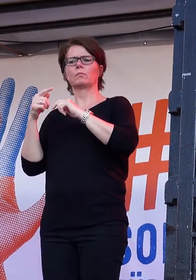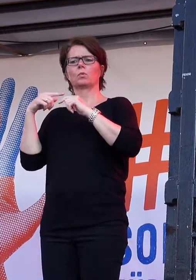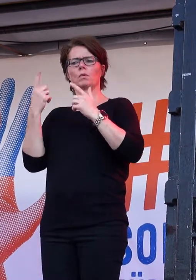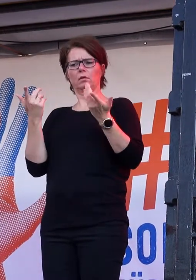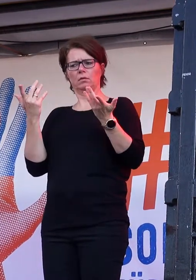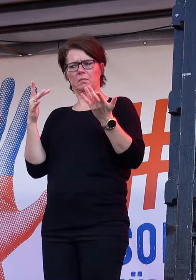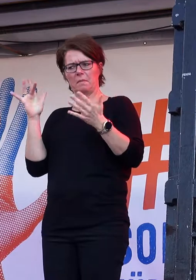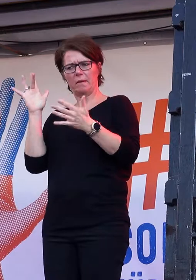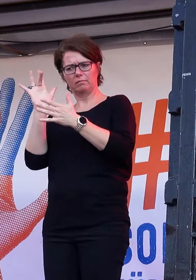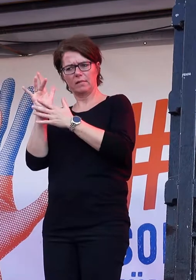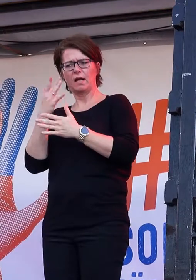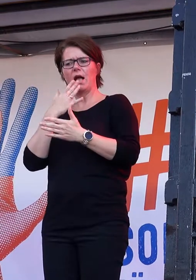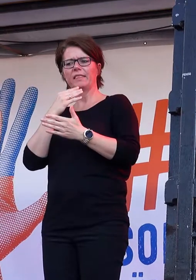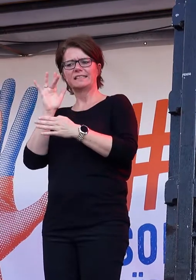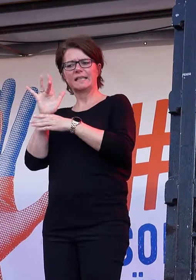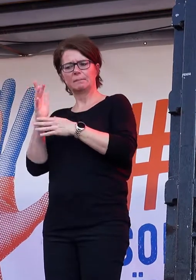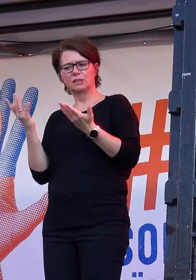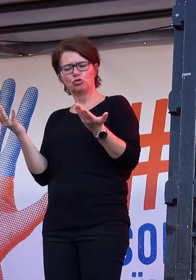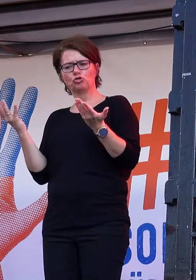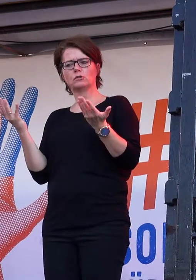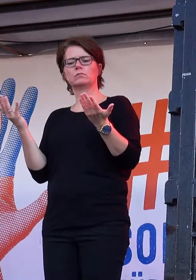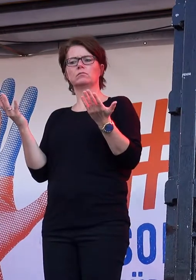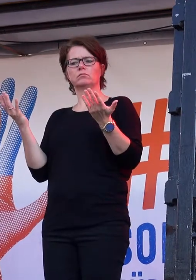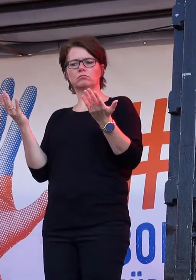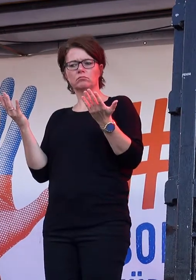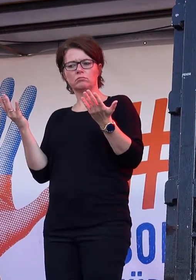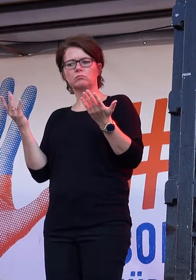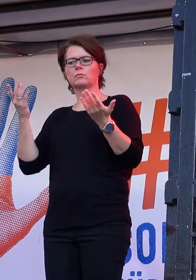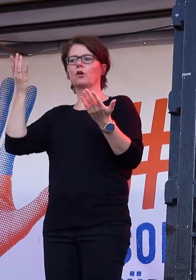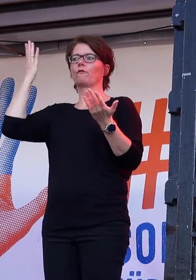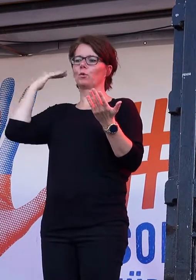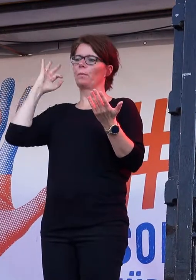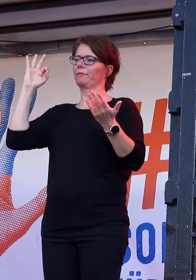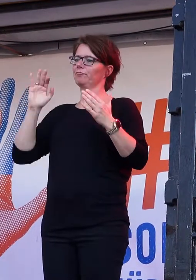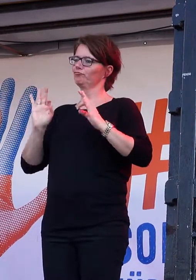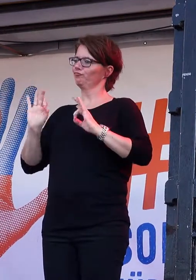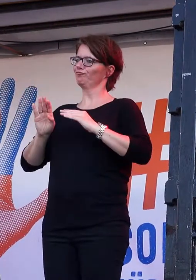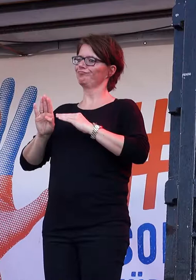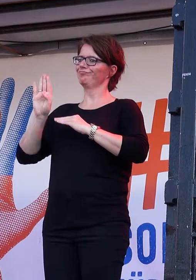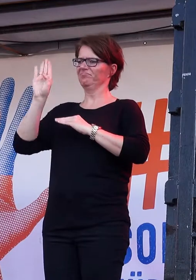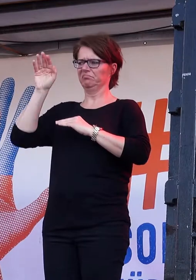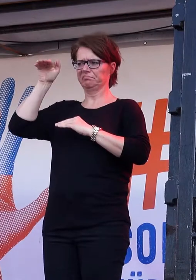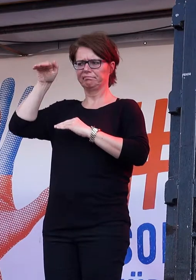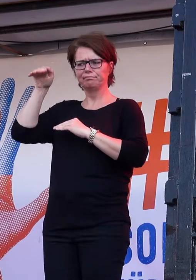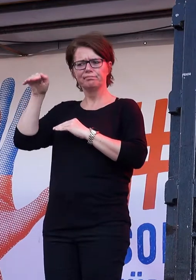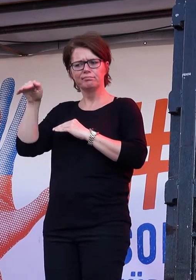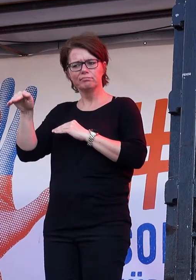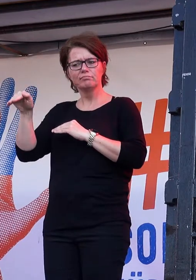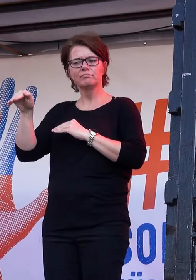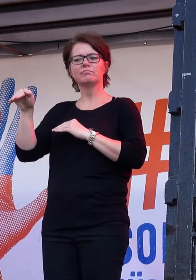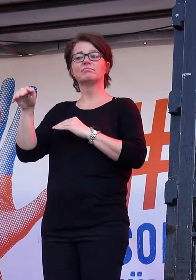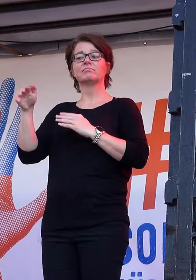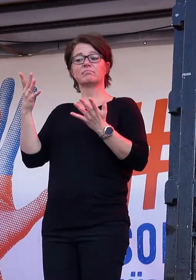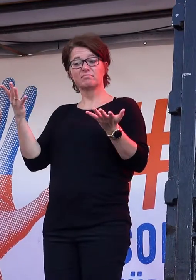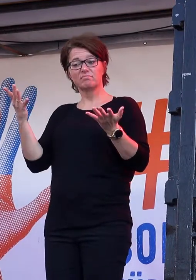aber niemals hätte ich damals geglaubt, dass bei uns wieder so viel Feindseligkeit und